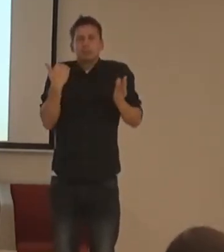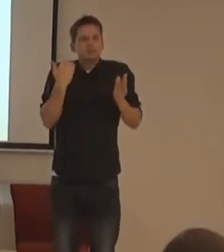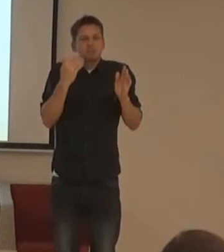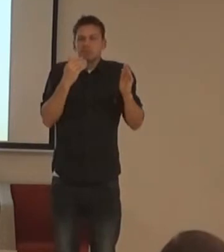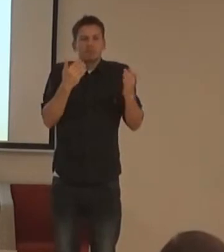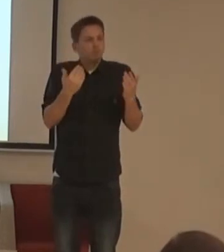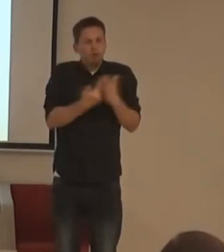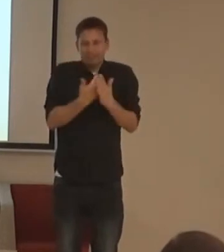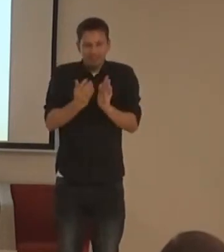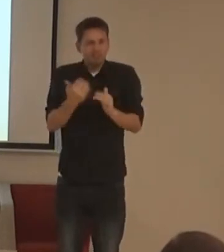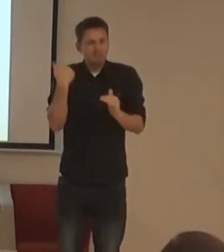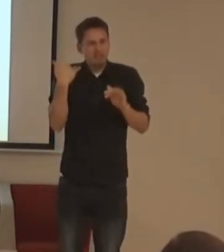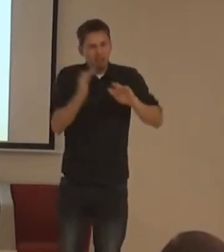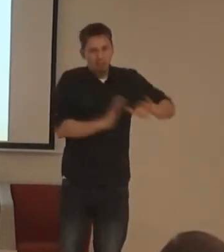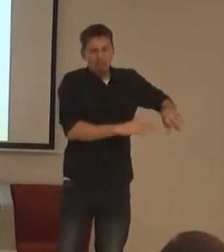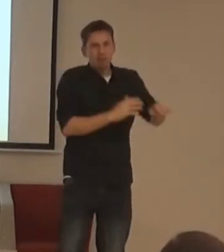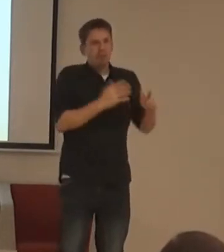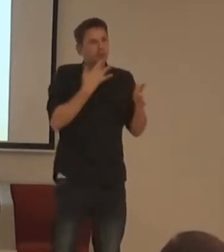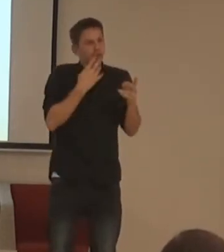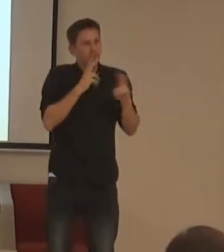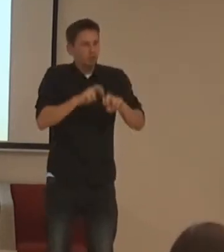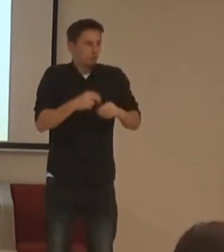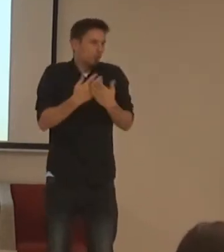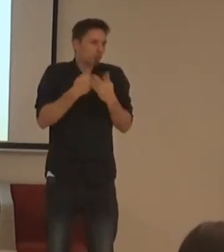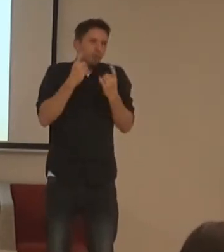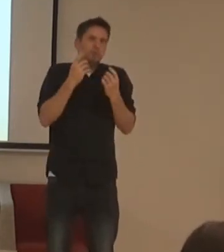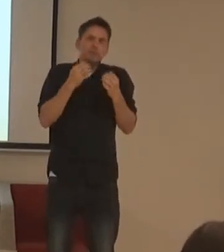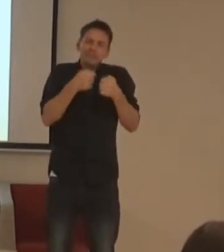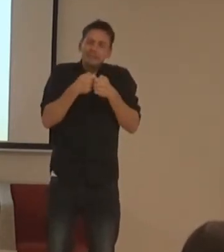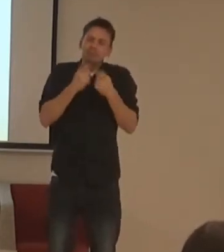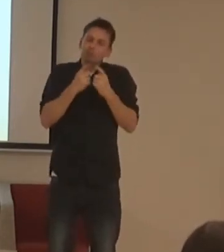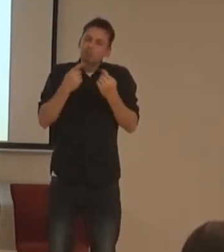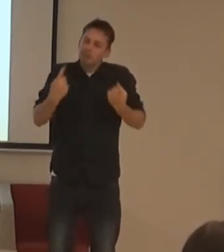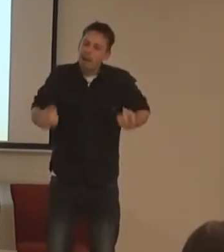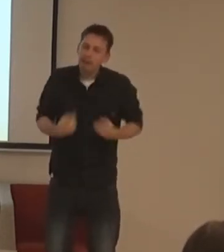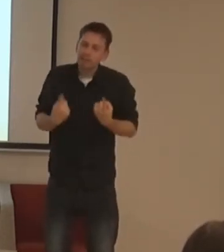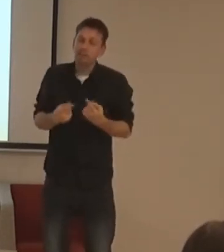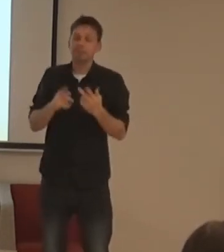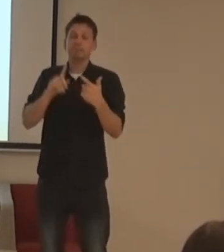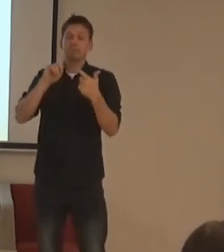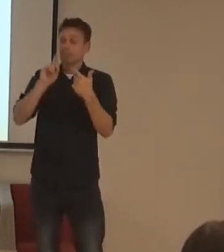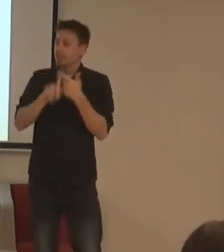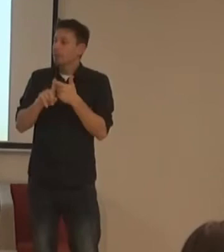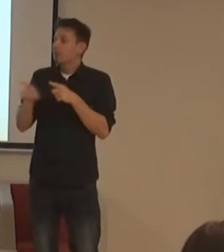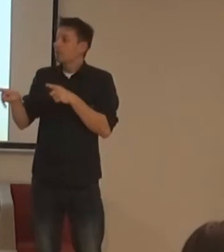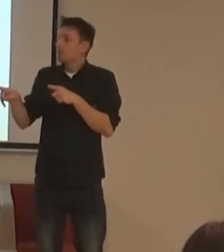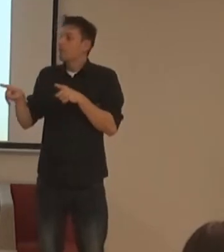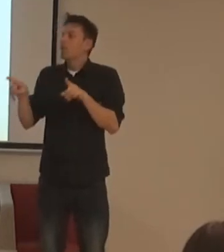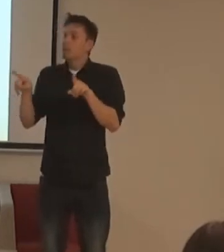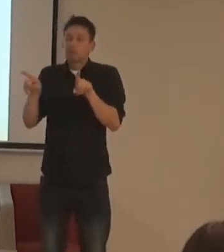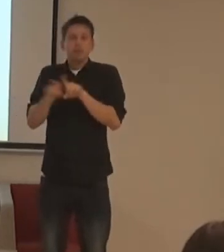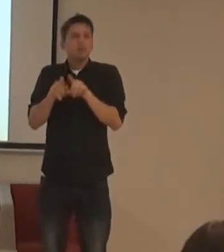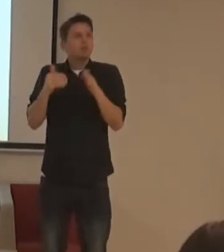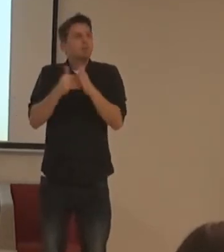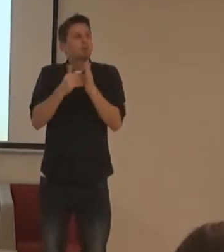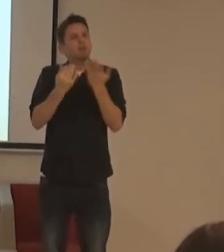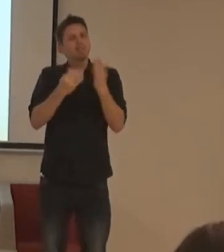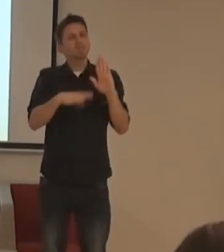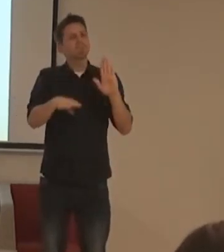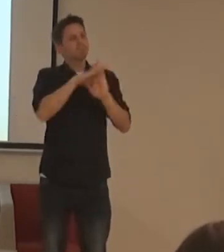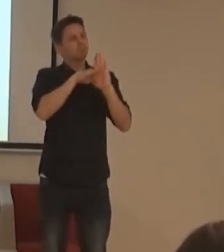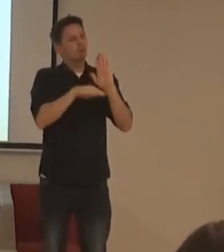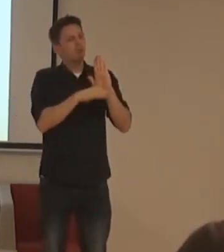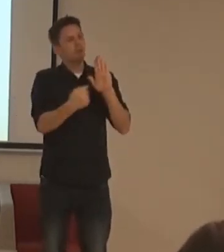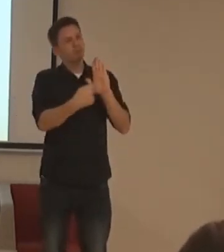zprostředkování. A potom druhé řešení důležité, související s tím taky, že je potřeba nějaká odpovídající legislativa.